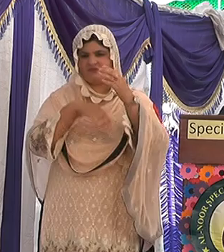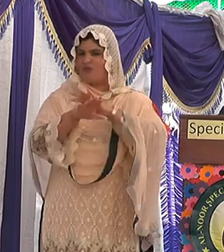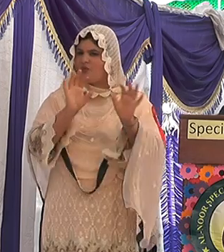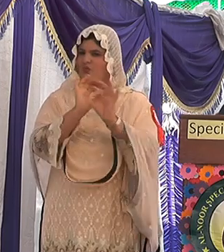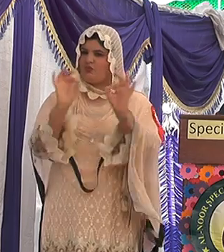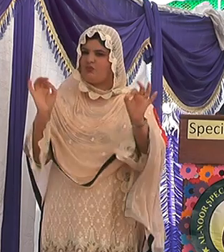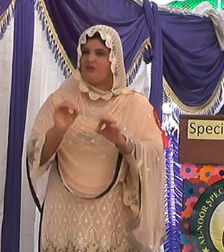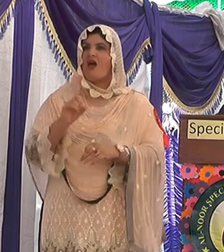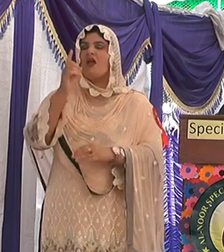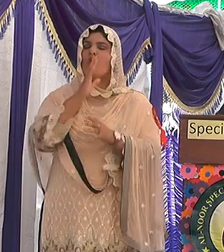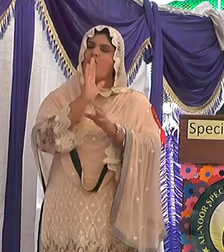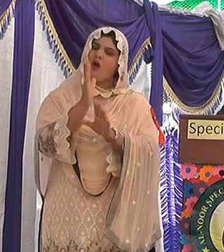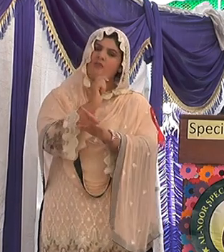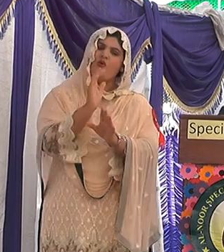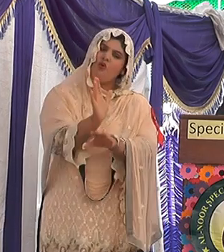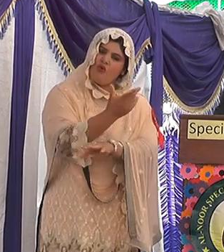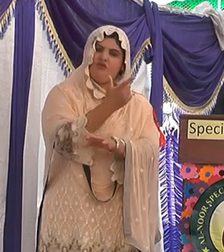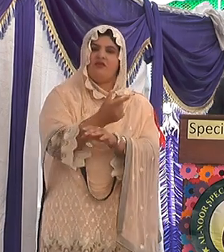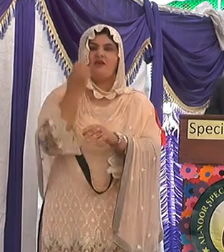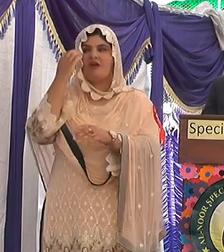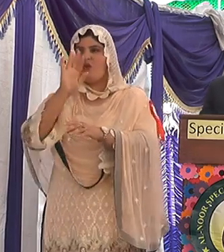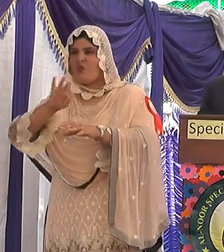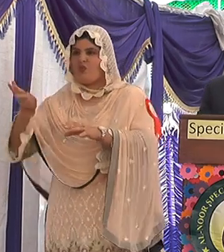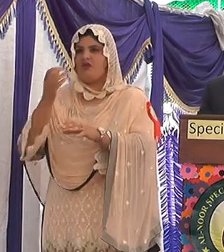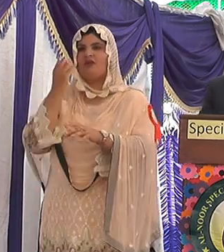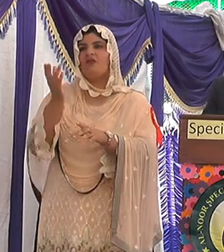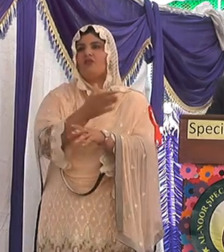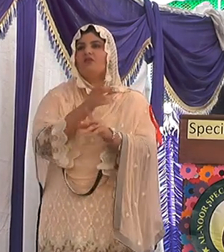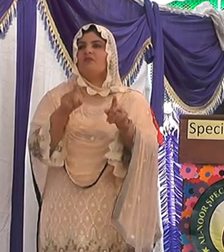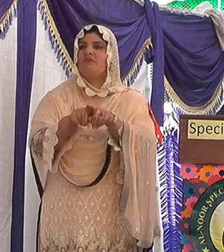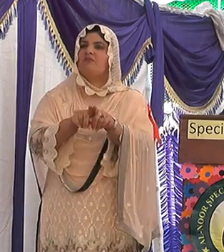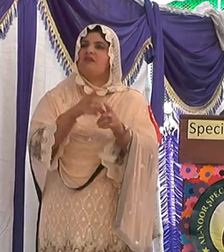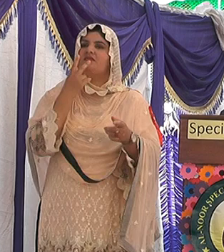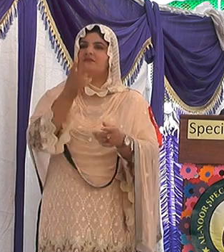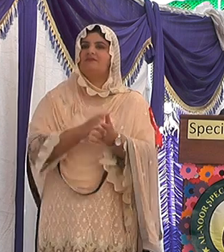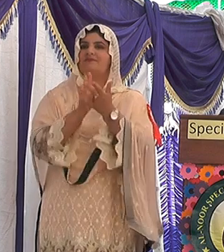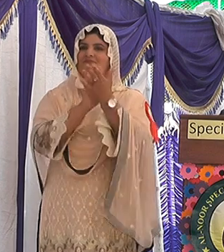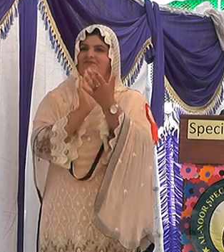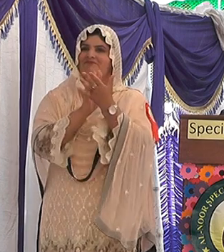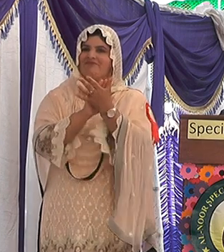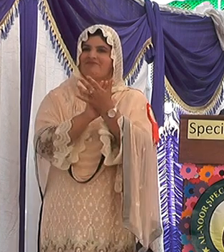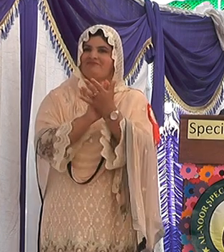یہ بچے ڈیفرینٹلی ایبل ہیں اس طرح کو سمجھئے گا ڈیفرینٹلی ایبل آپ